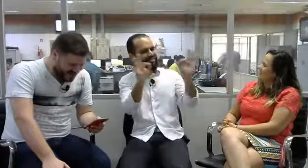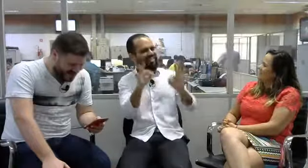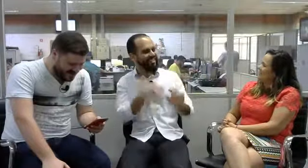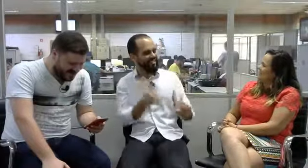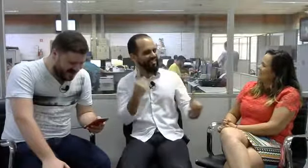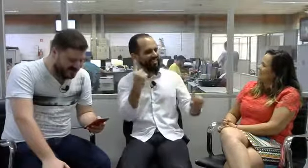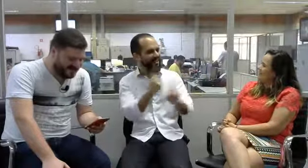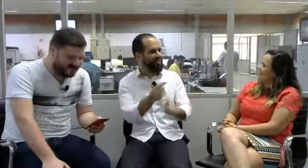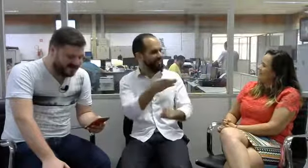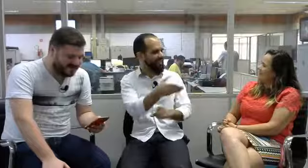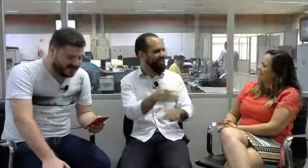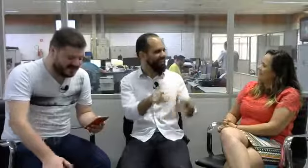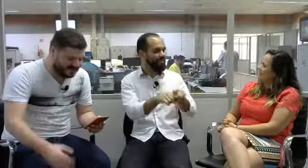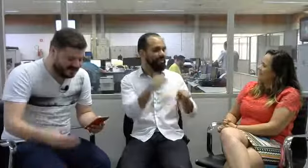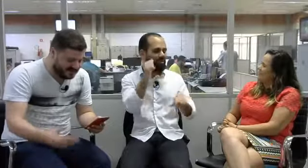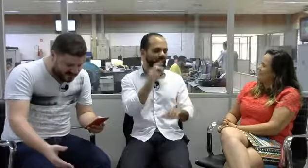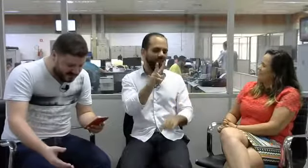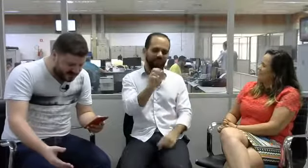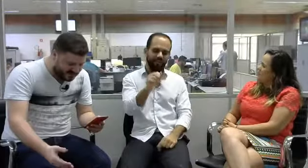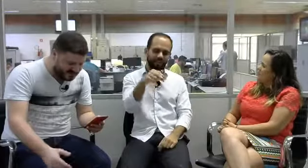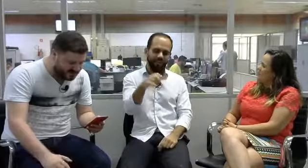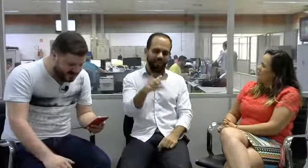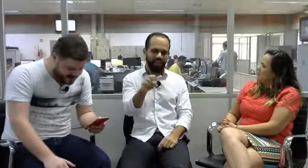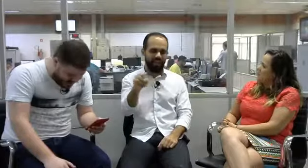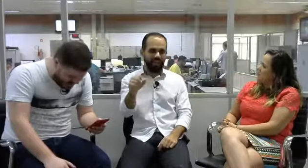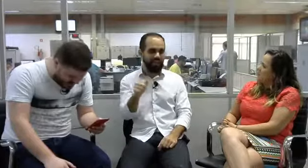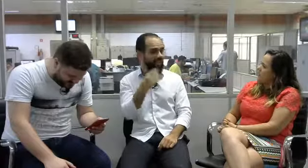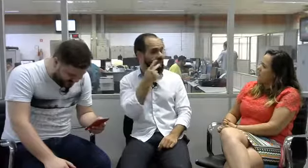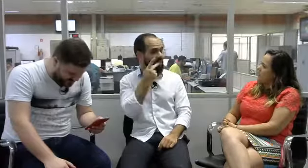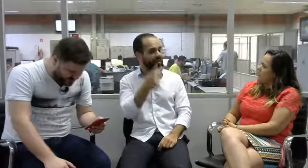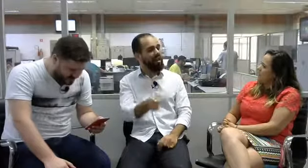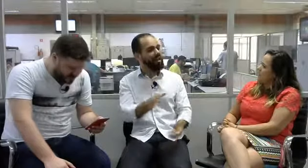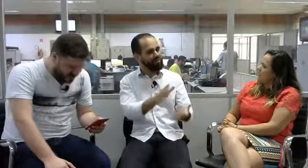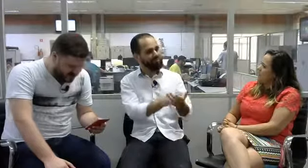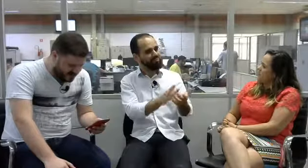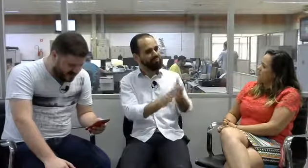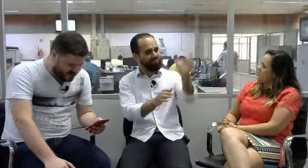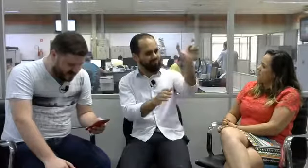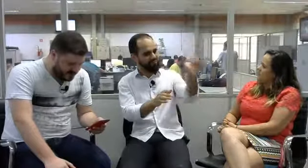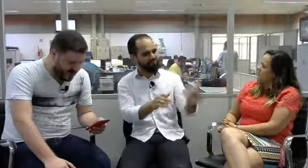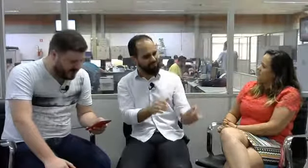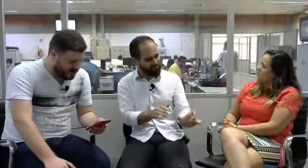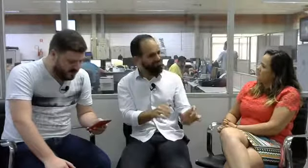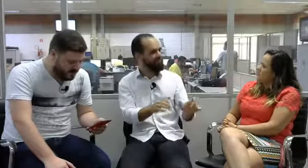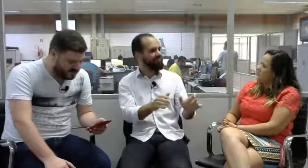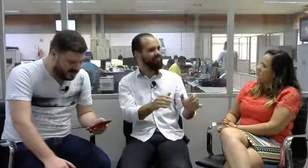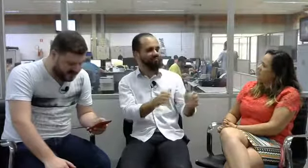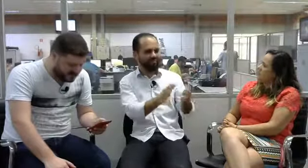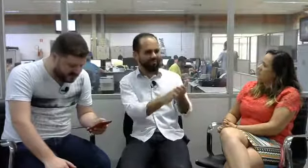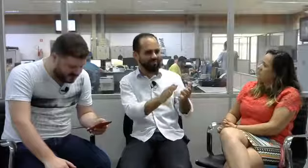A Vanessa Fernandes, exemplo a seguir, grande mestre. A Raquel Ribeiro, sensacional.